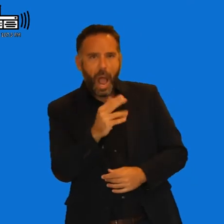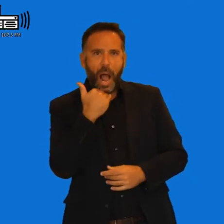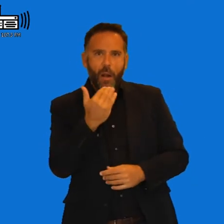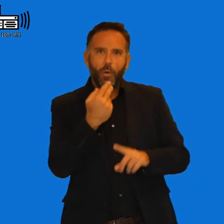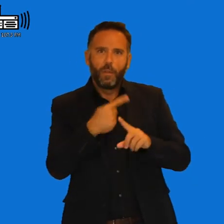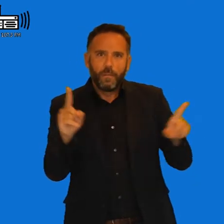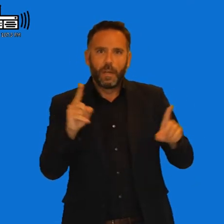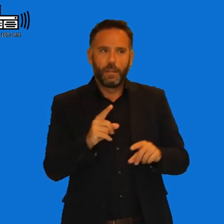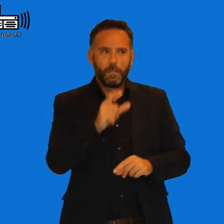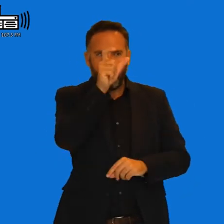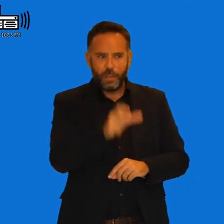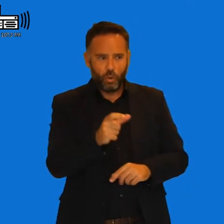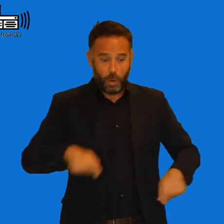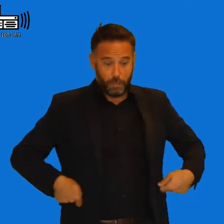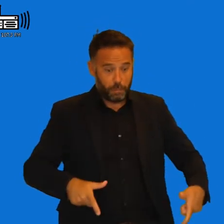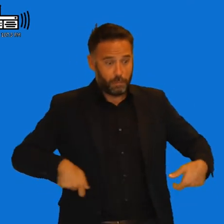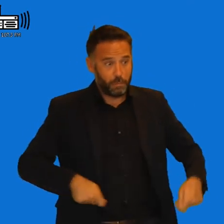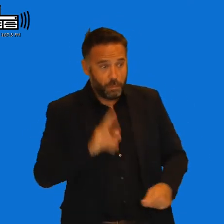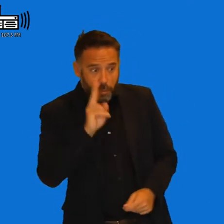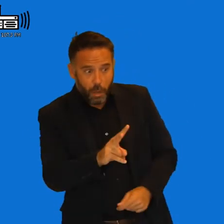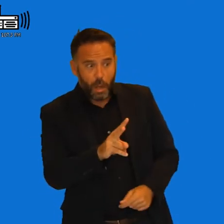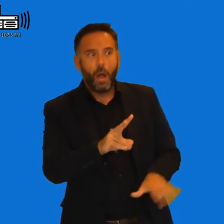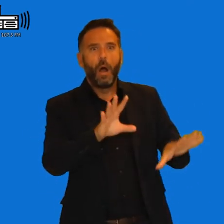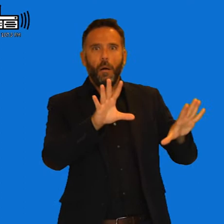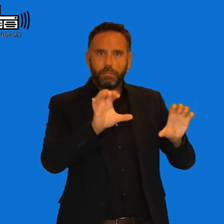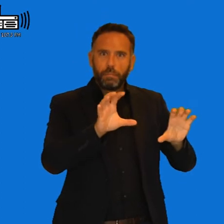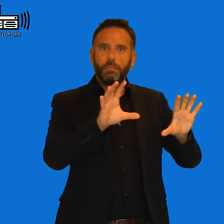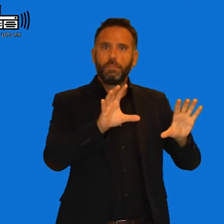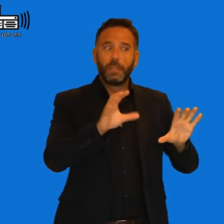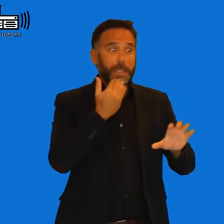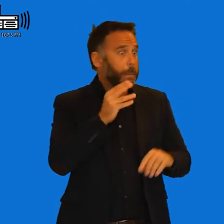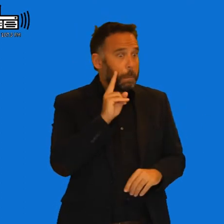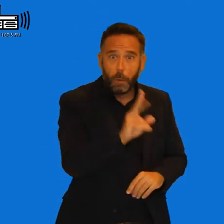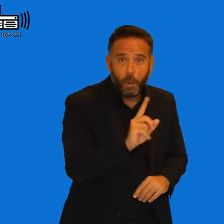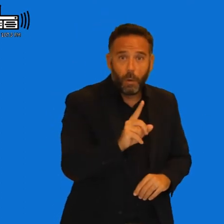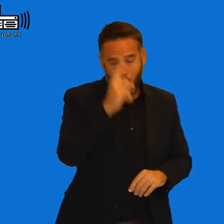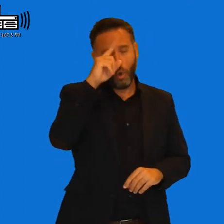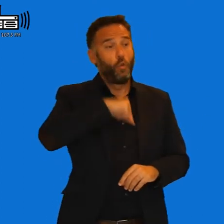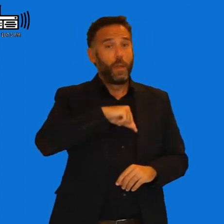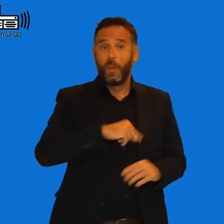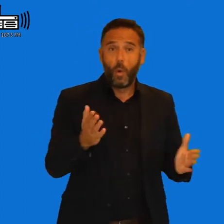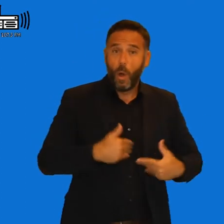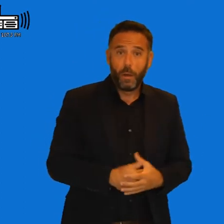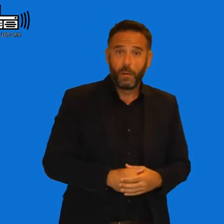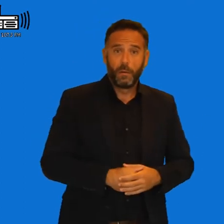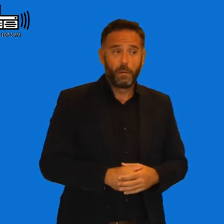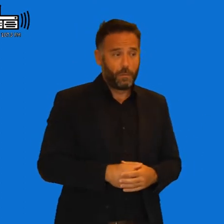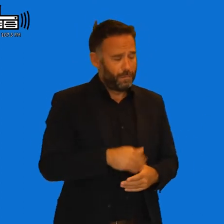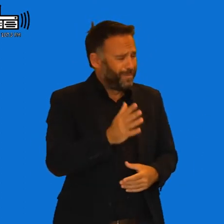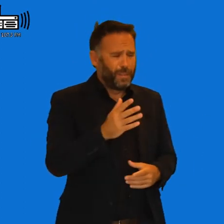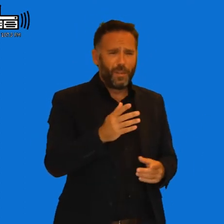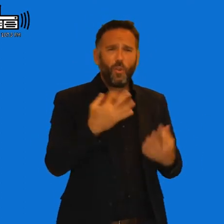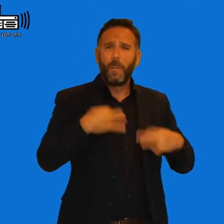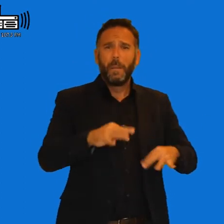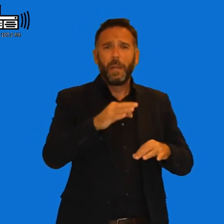es las personas que van en silla de ruedas, pues no aprende muchas cosas que... No, no. De las que no somos conscientes, ¿No? Pasan desapercibidas por